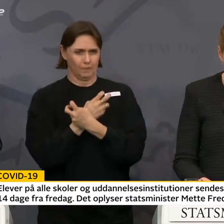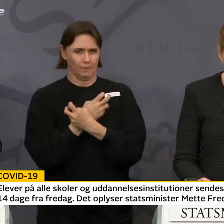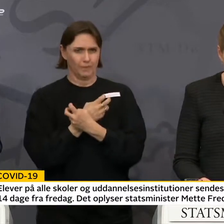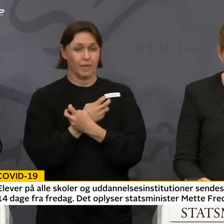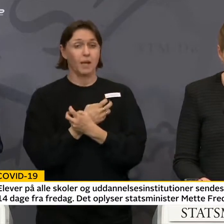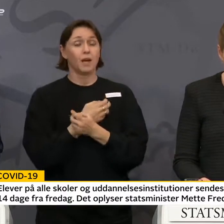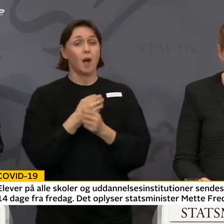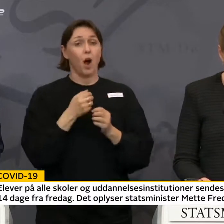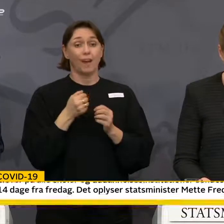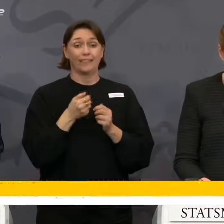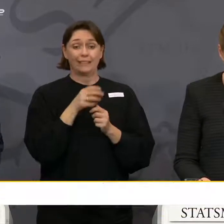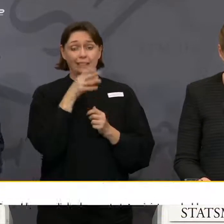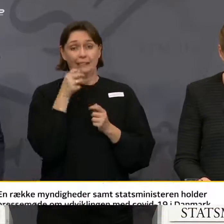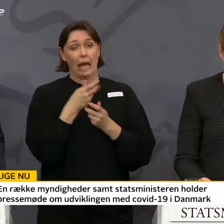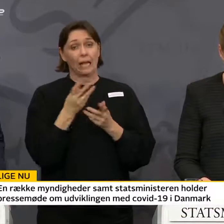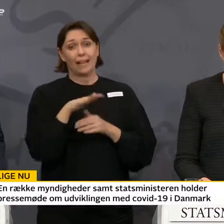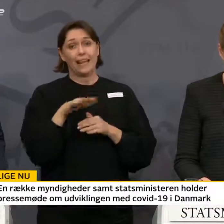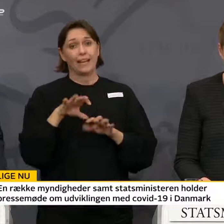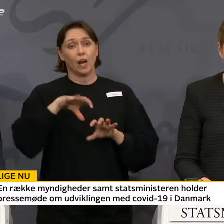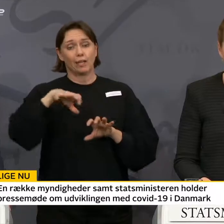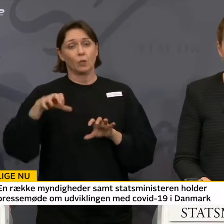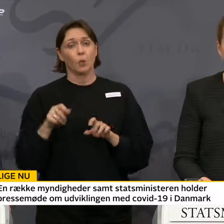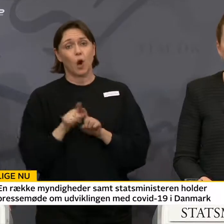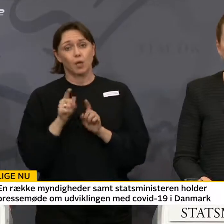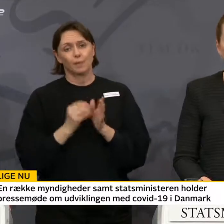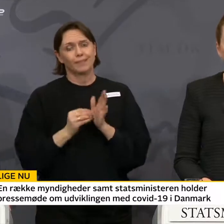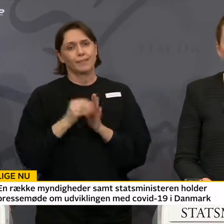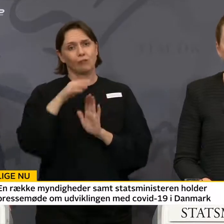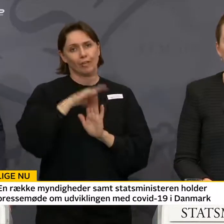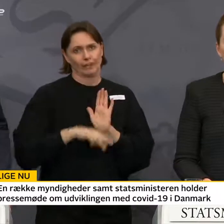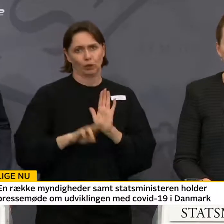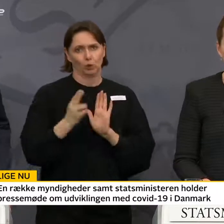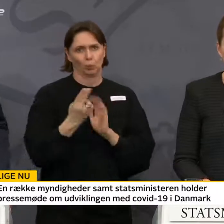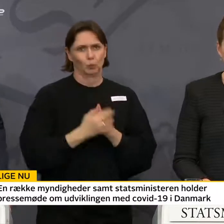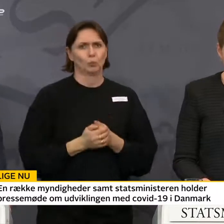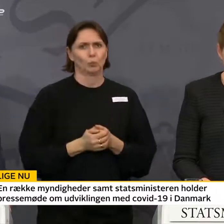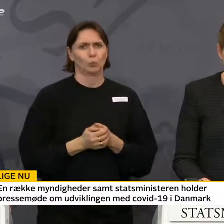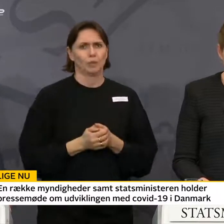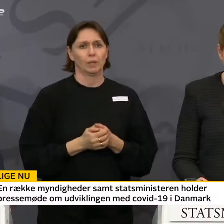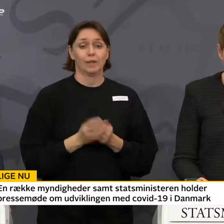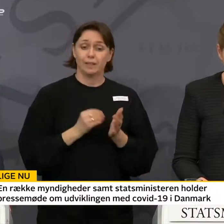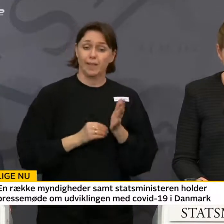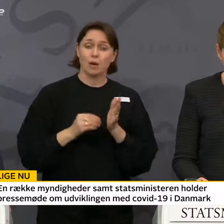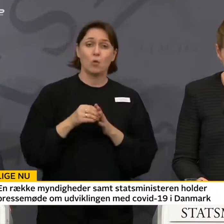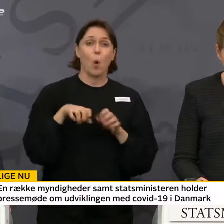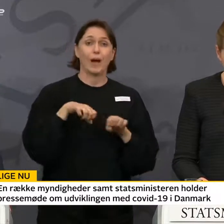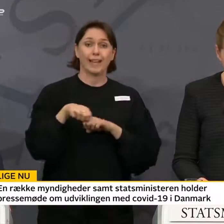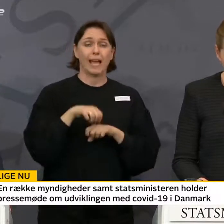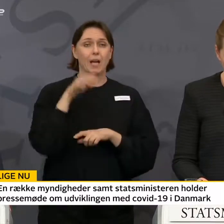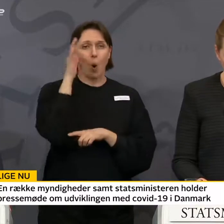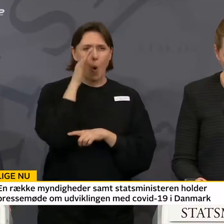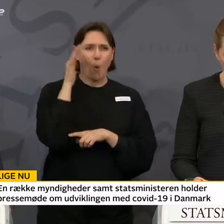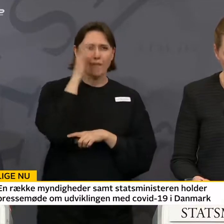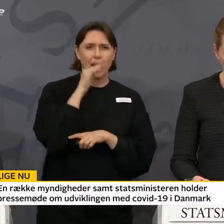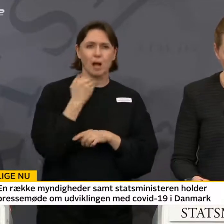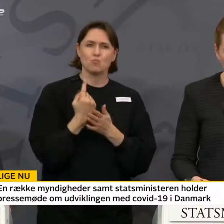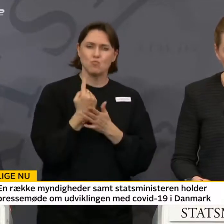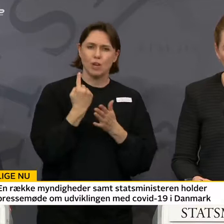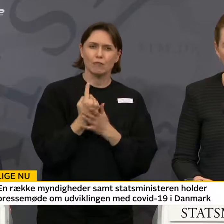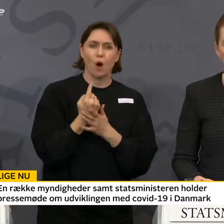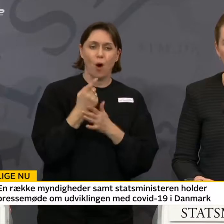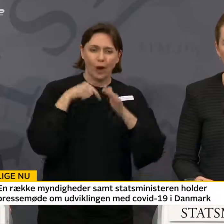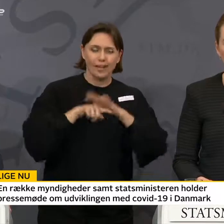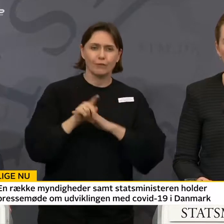række lande og regioner tilføjet listen. Derudover overvejer vi også i regeringen muligheden for at indføre